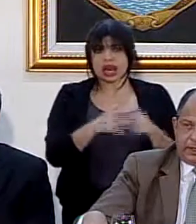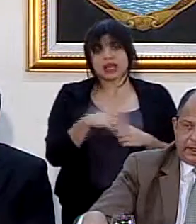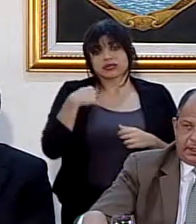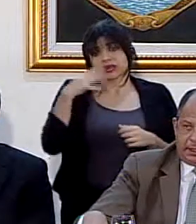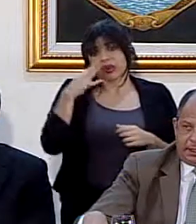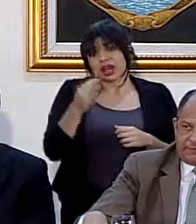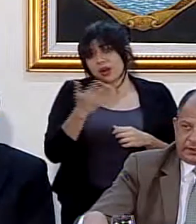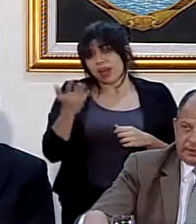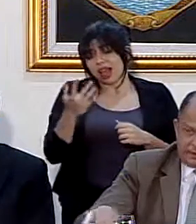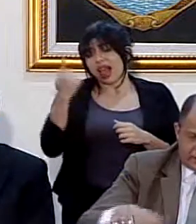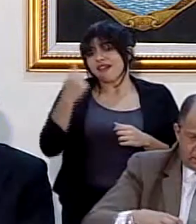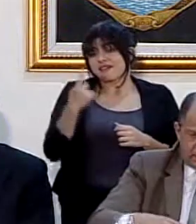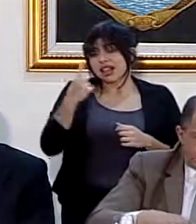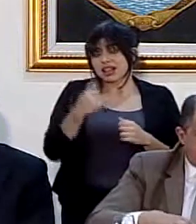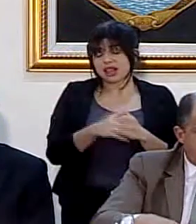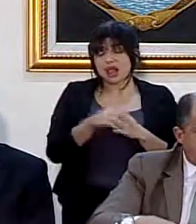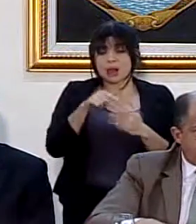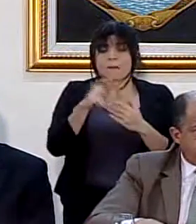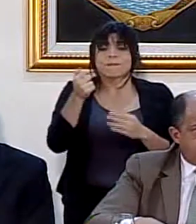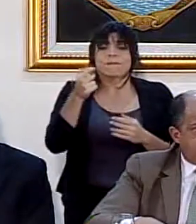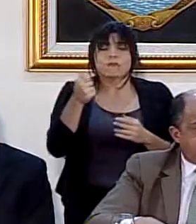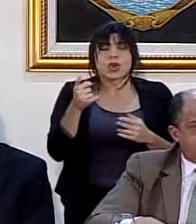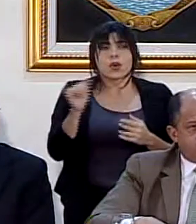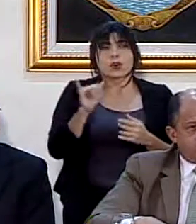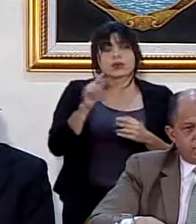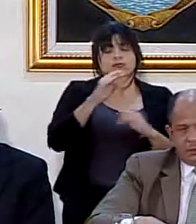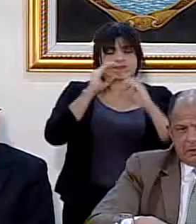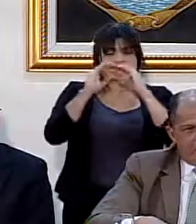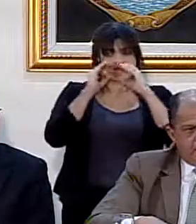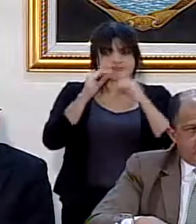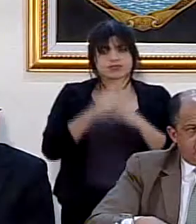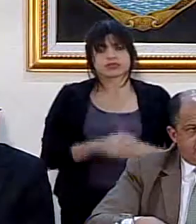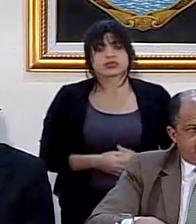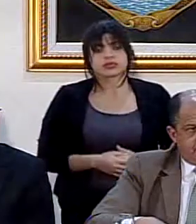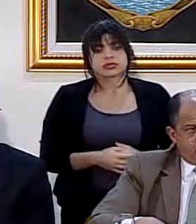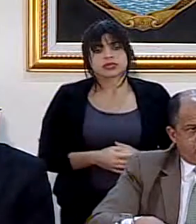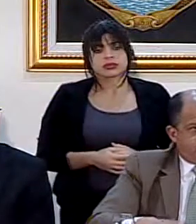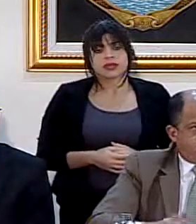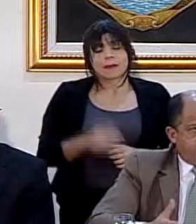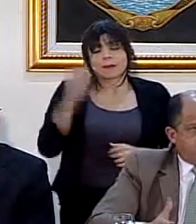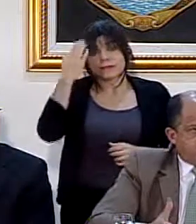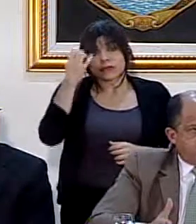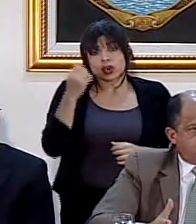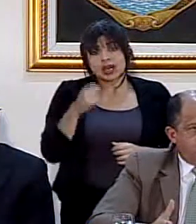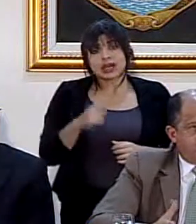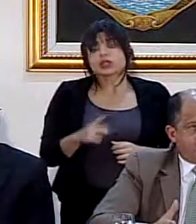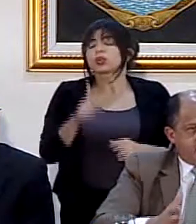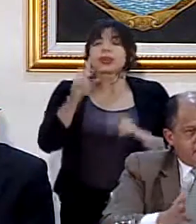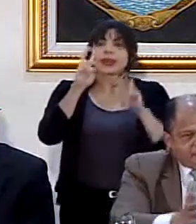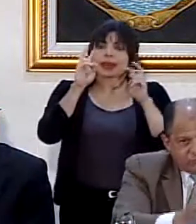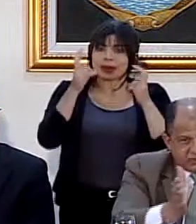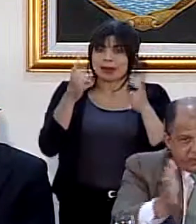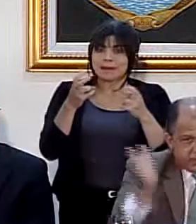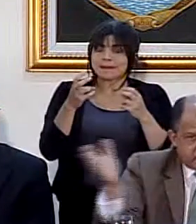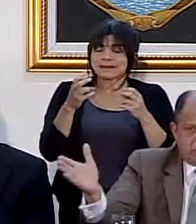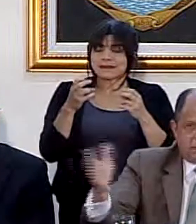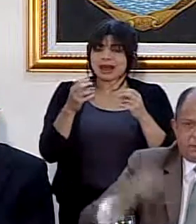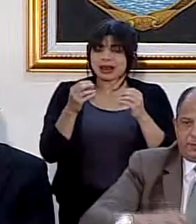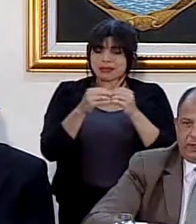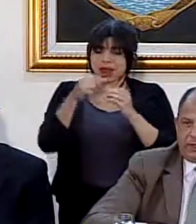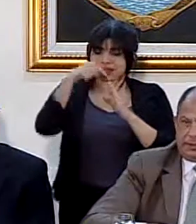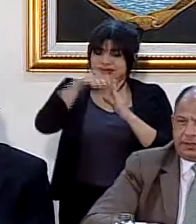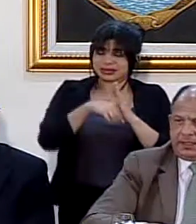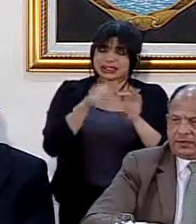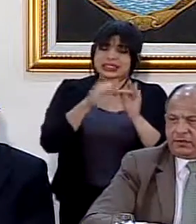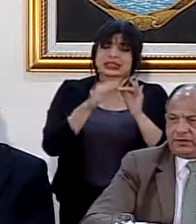creo que ha faltado ahí un poco de comunicación porque es un tema que rosa más con